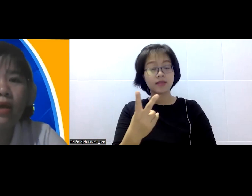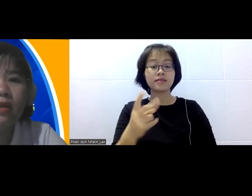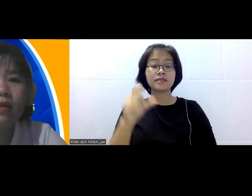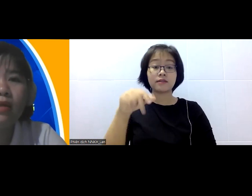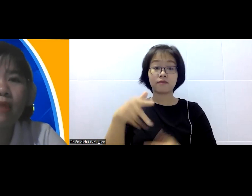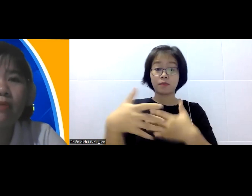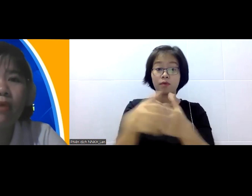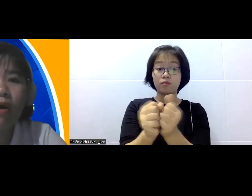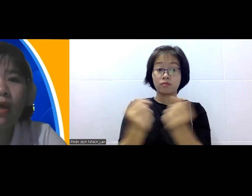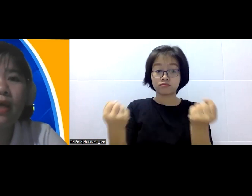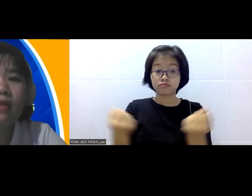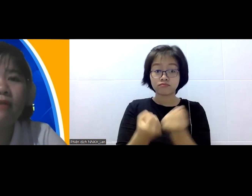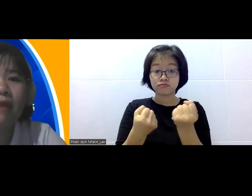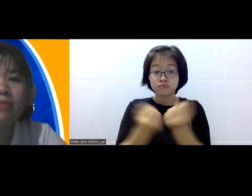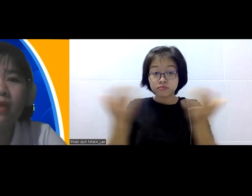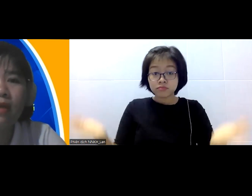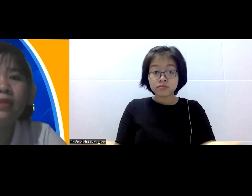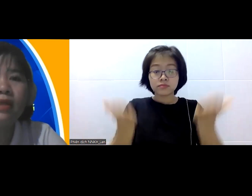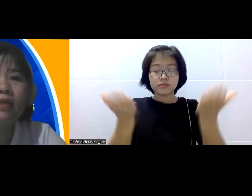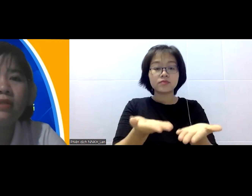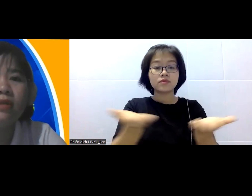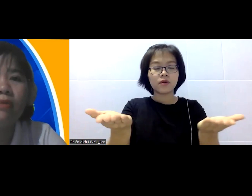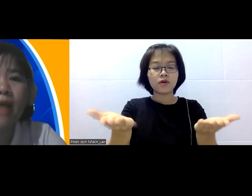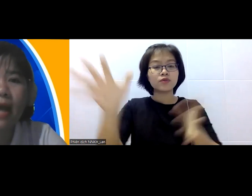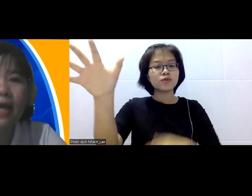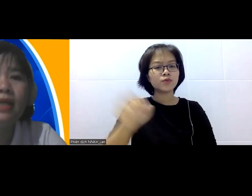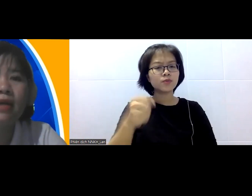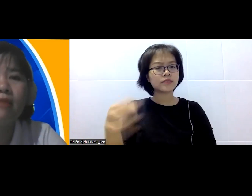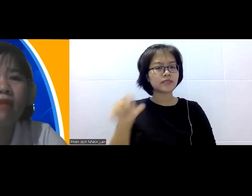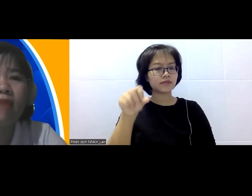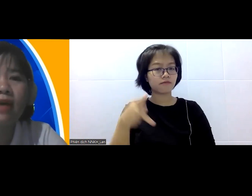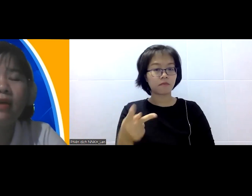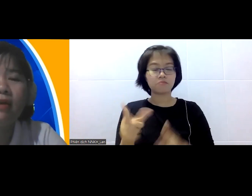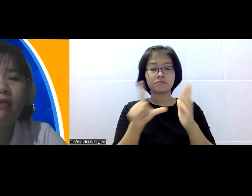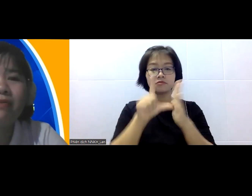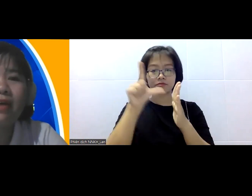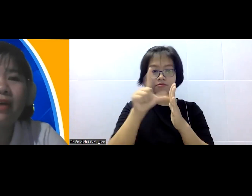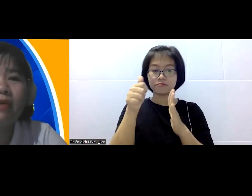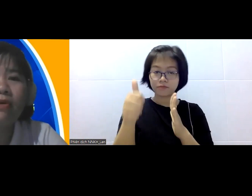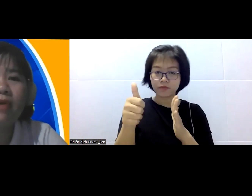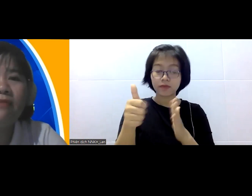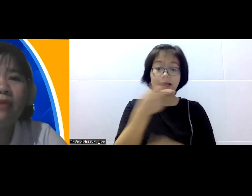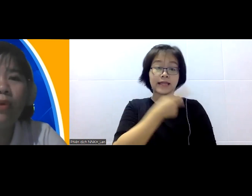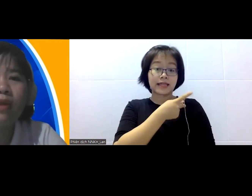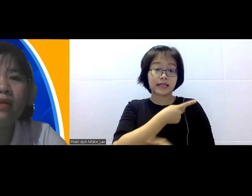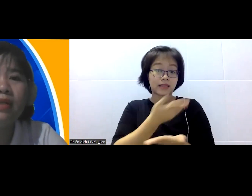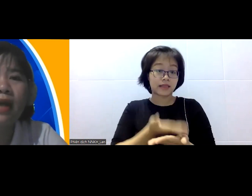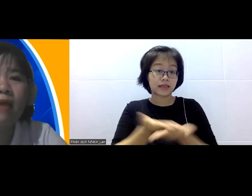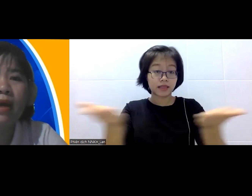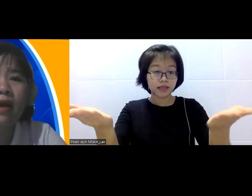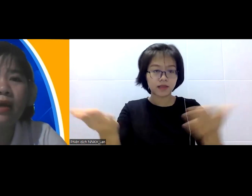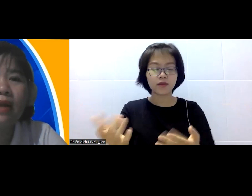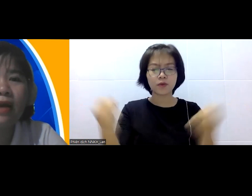cho chính người cộng đồng có ngay cái thực phẩm chất lượng để sử dụng để đại thách không còn phải phải phải cố gắng phải mua thứ